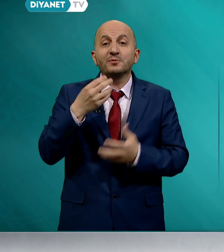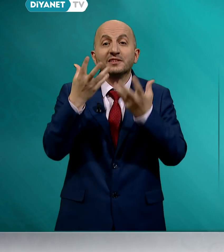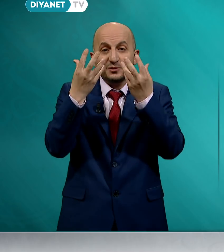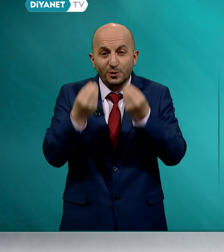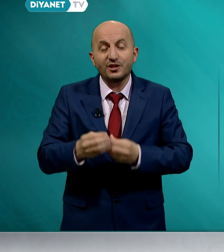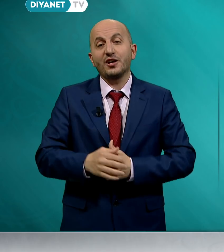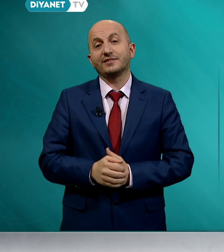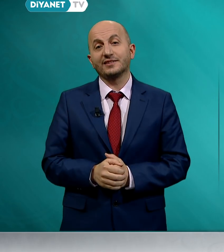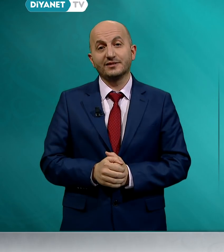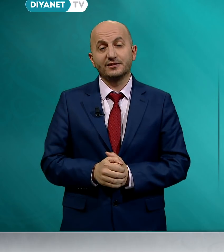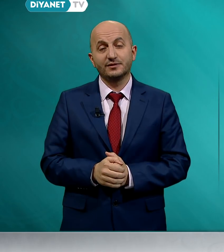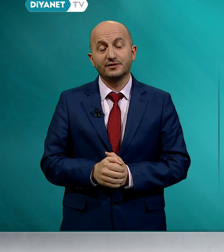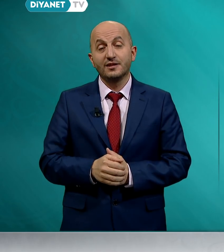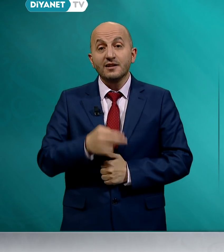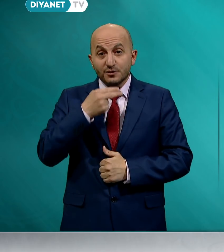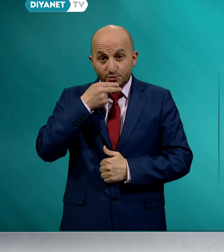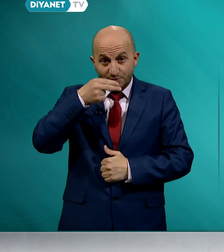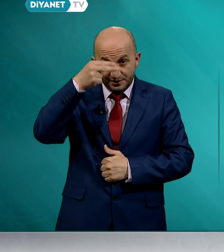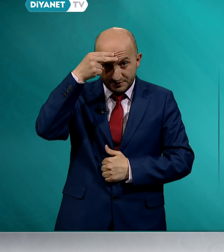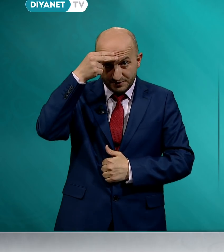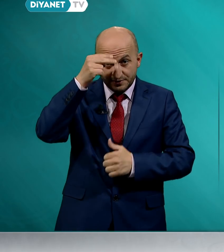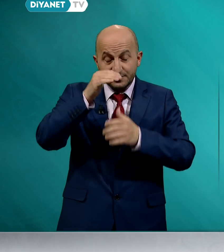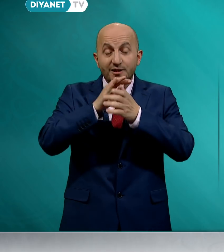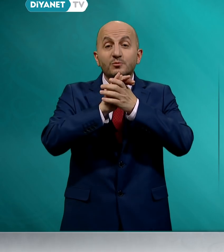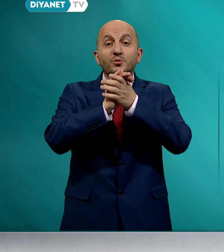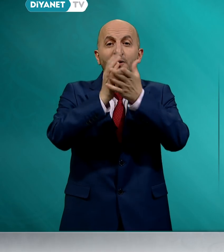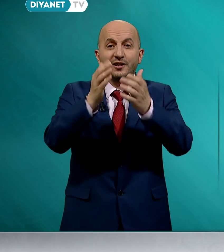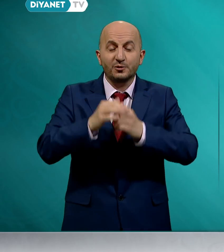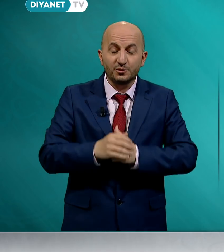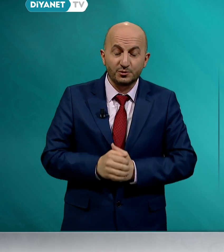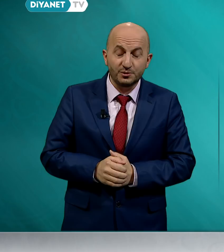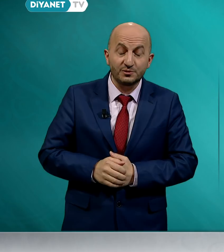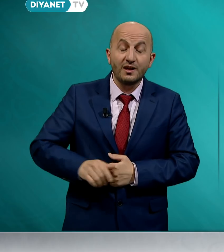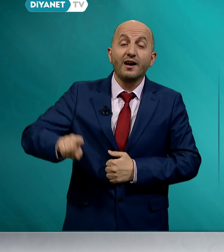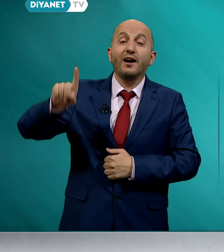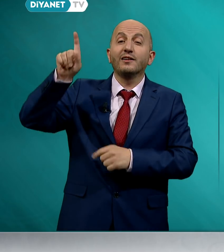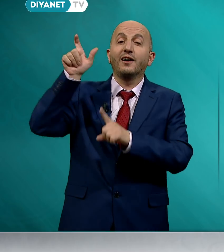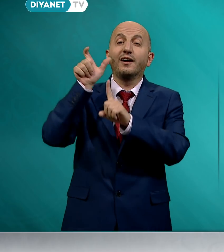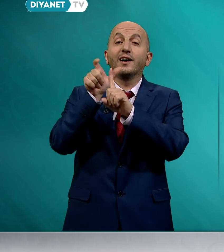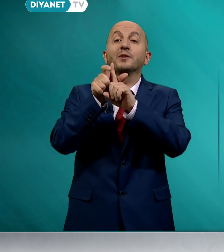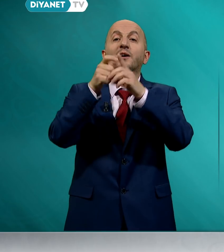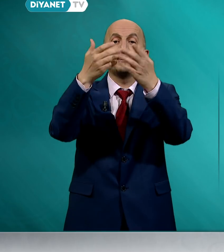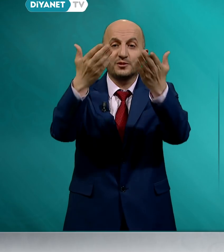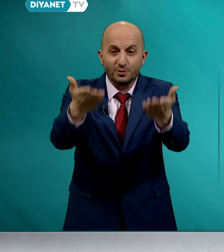olacaktır. Cumanız mübarek olsun. Allah'a emanet olun.